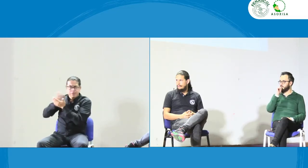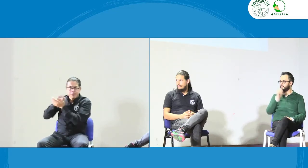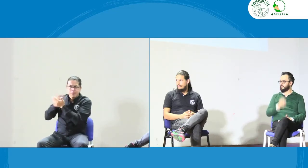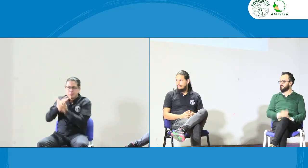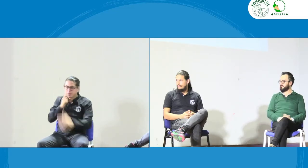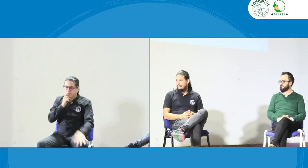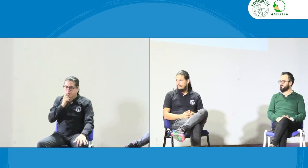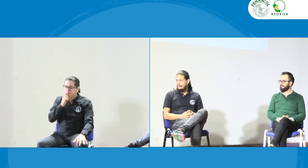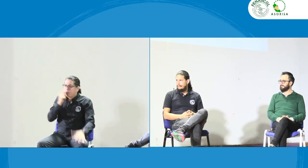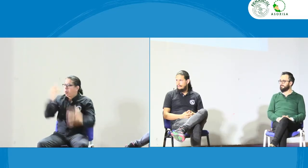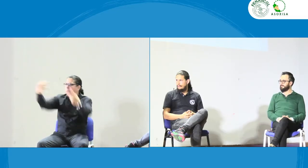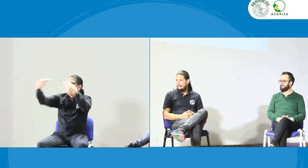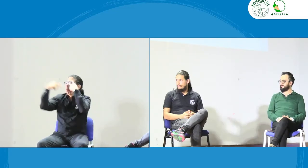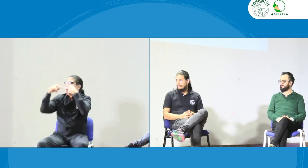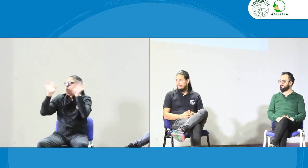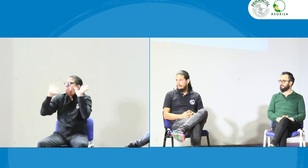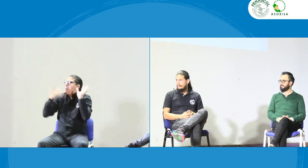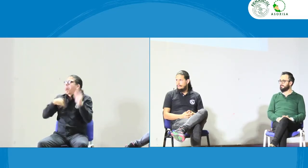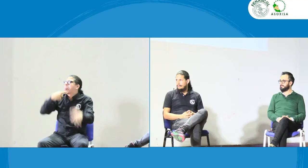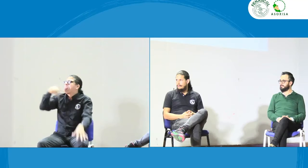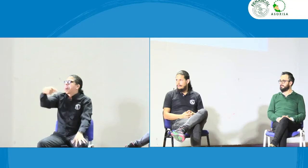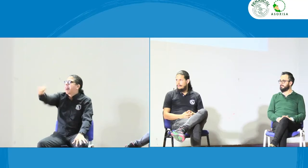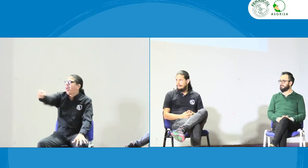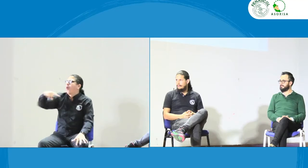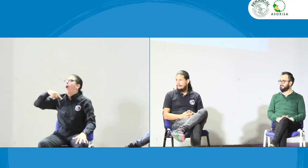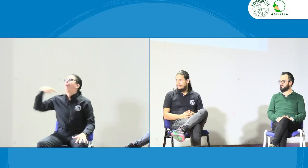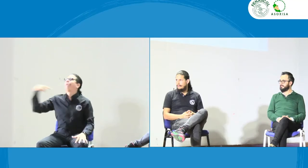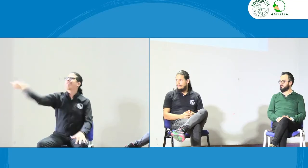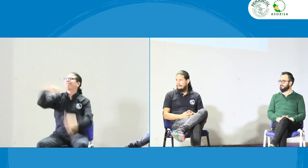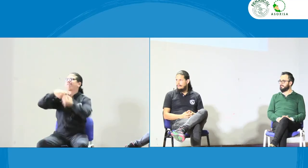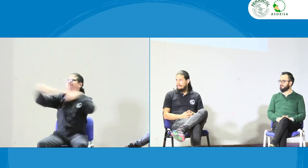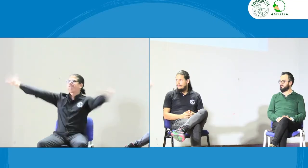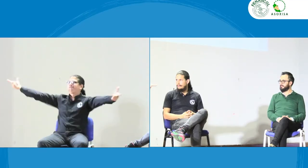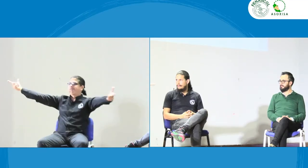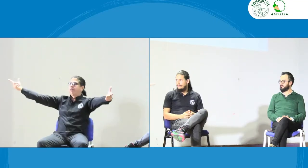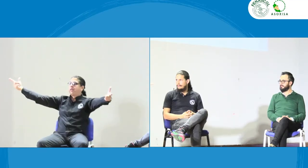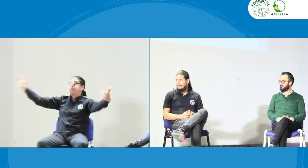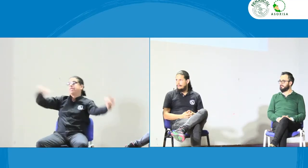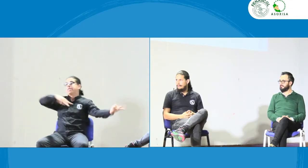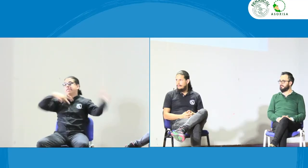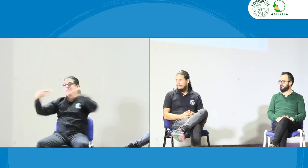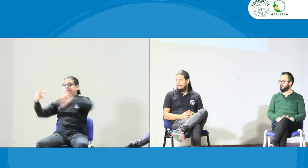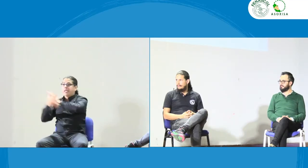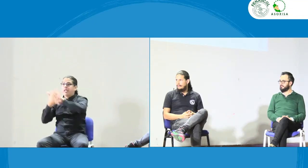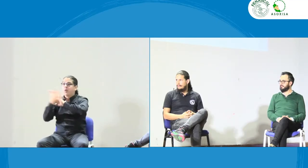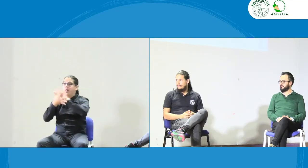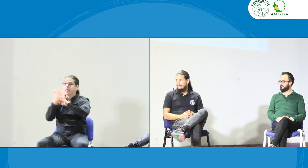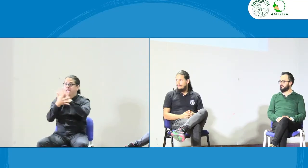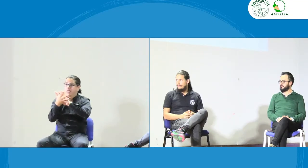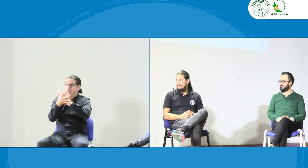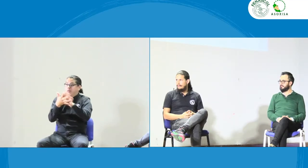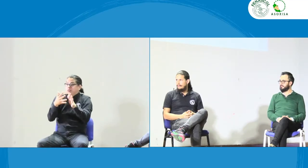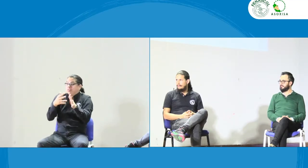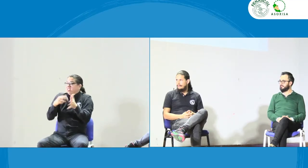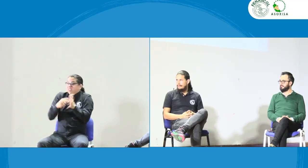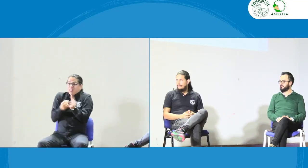servicio las otras personas tienen la producción de esta interpretación y ya porque son